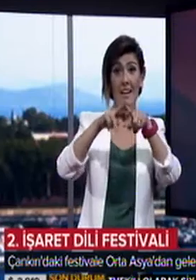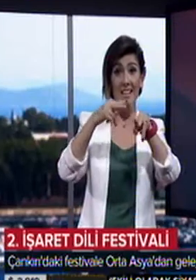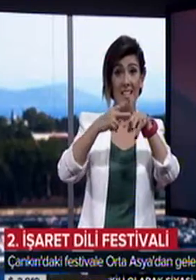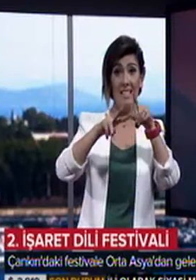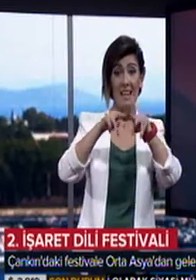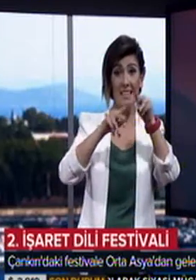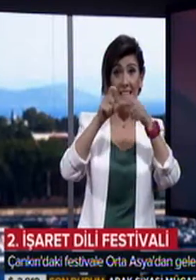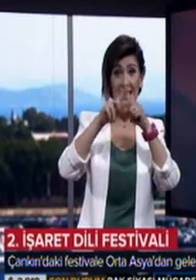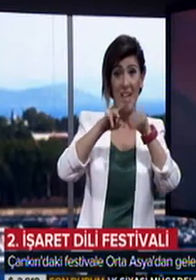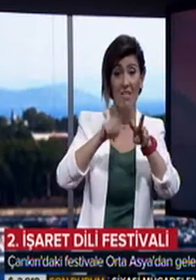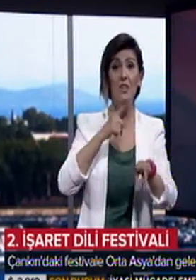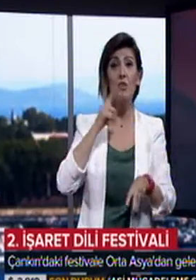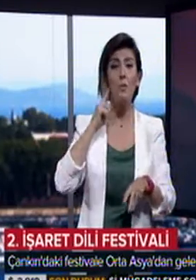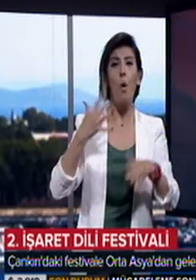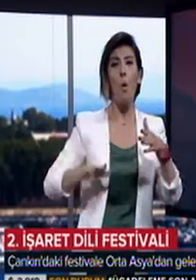engelli öğrenciler katıldı.